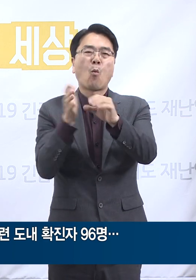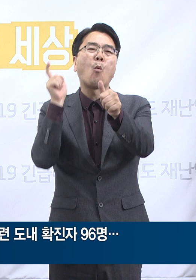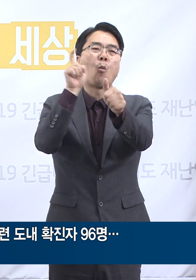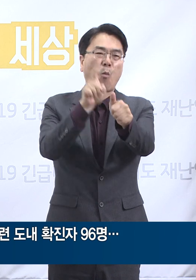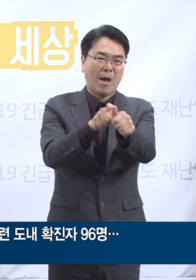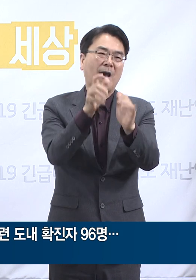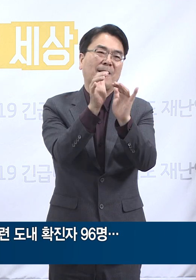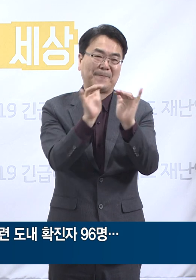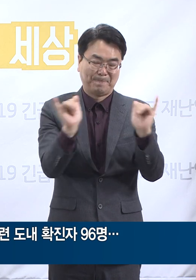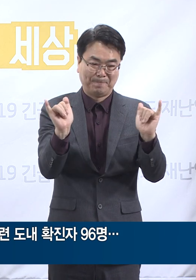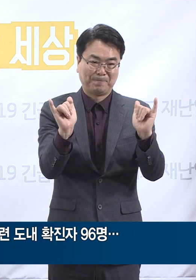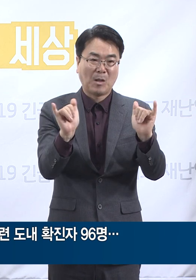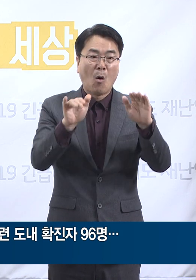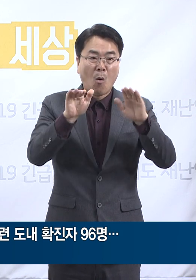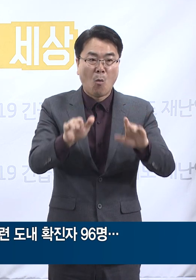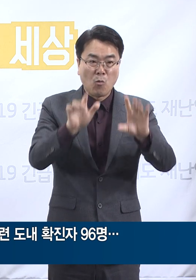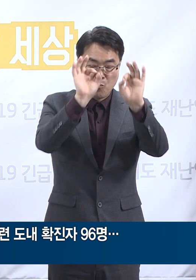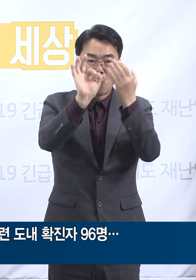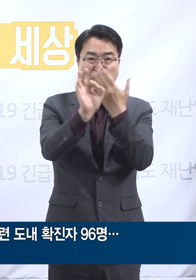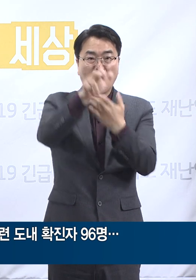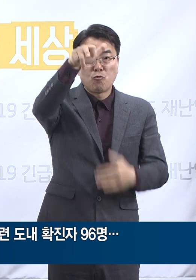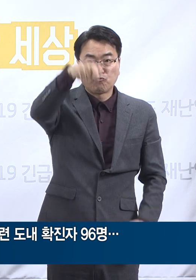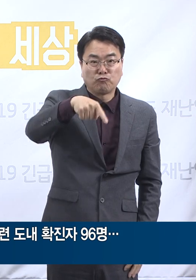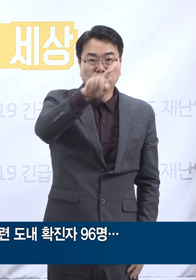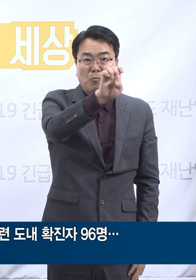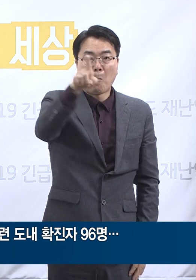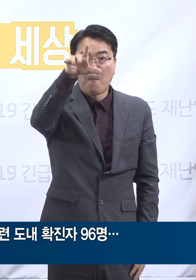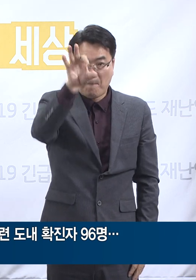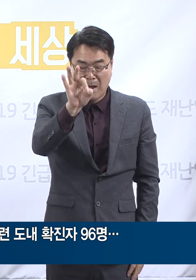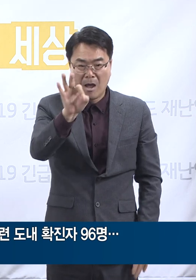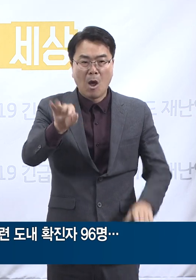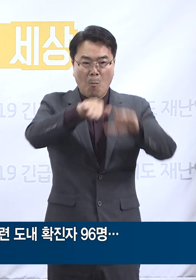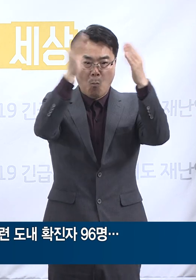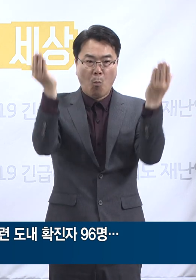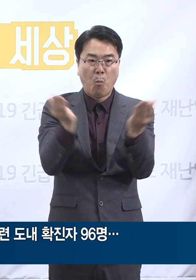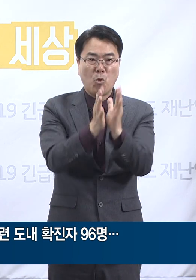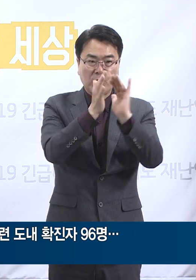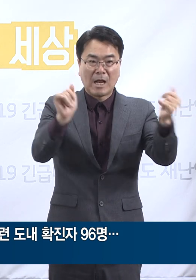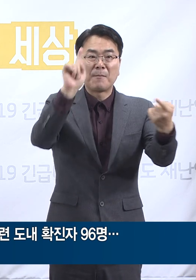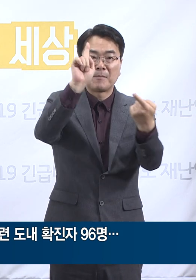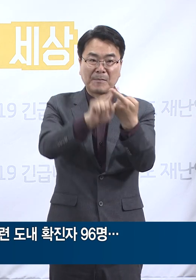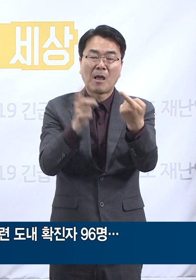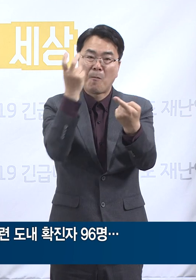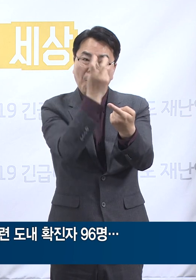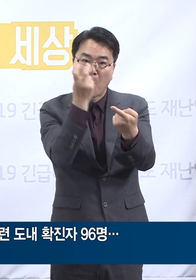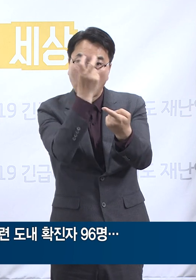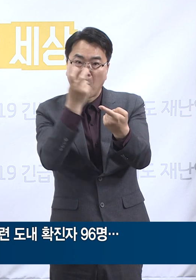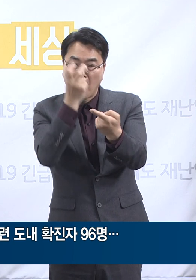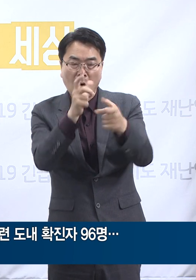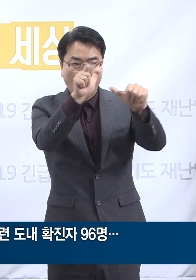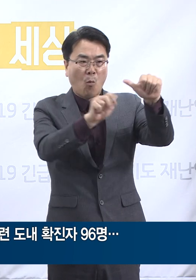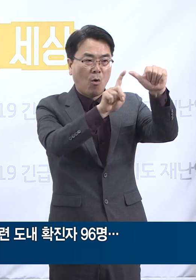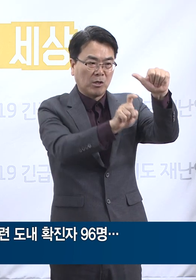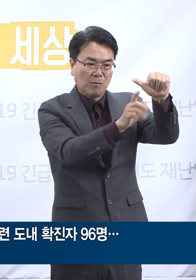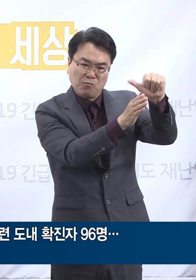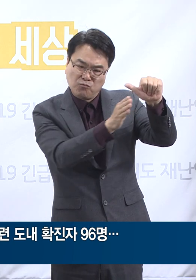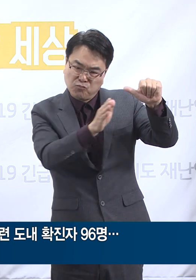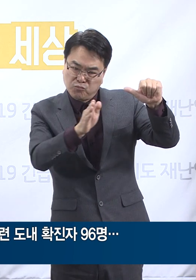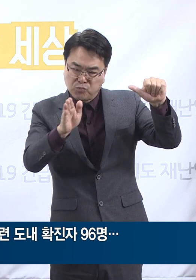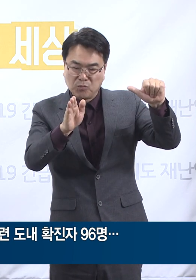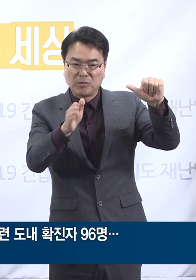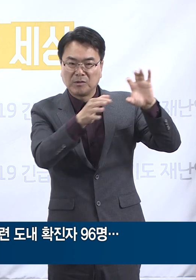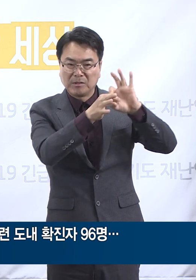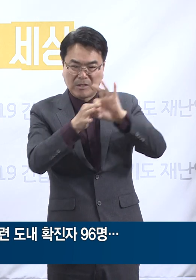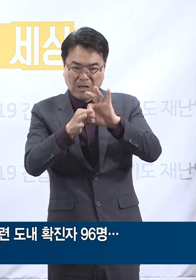오늘 0시 기준 부천 쿠팡 물류센터 관련 전수검사 대상은 5월 10일부터 근무한 종사자, 외주 직원 및